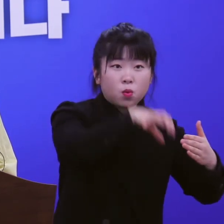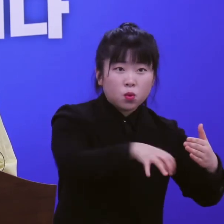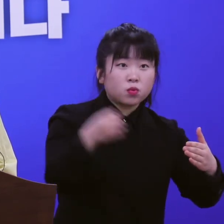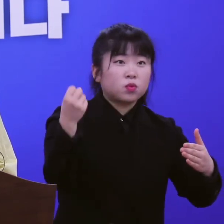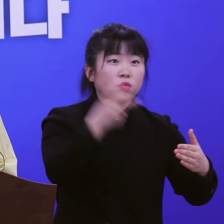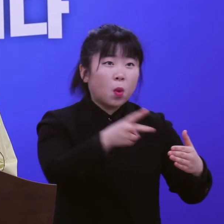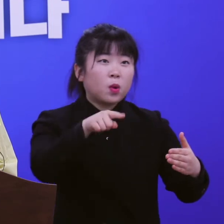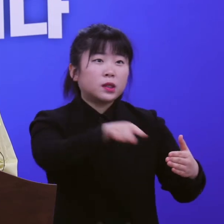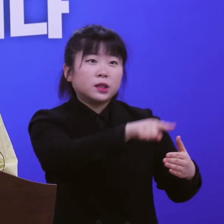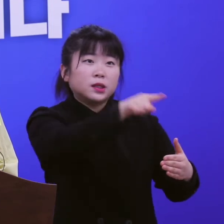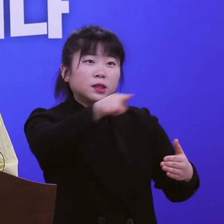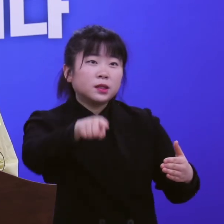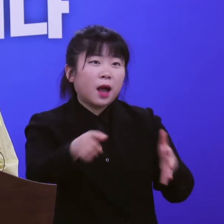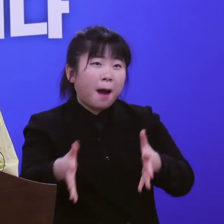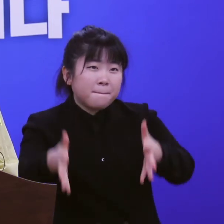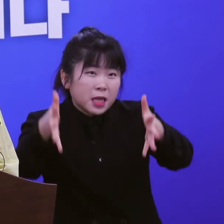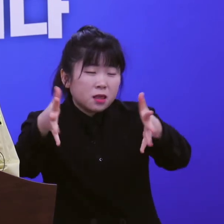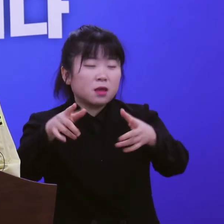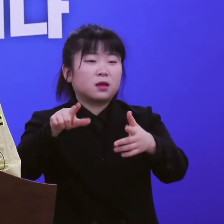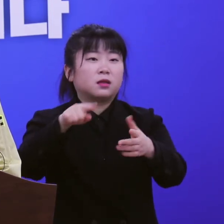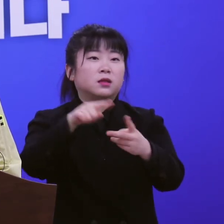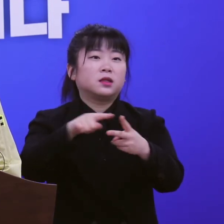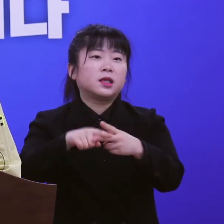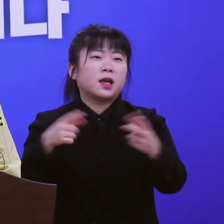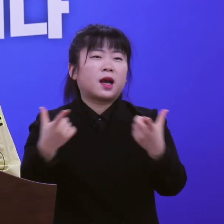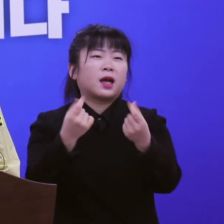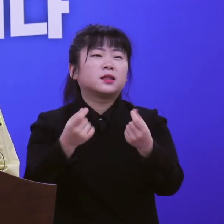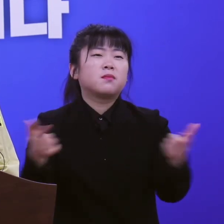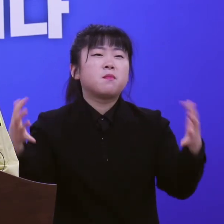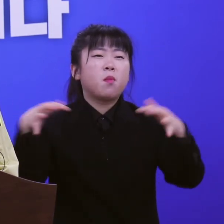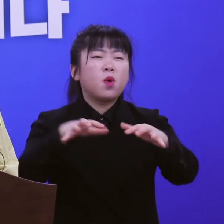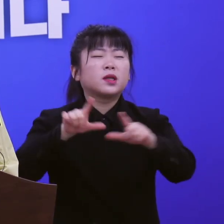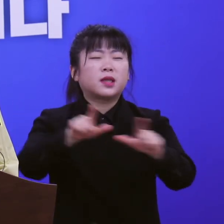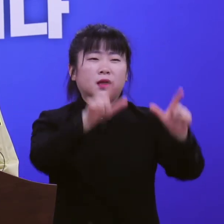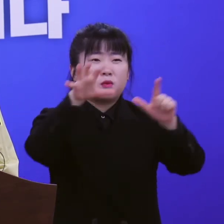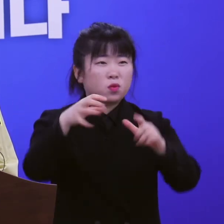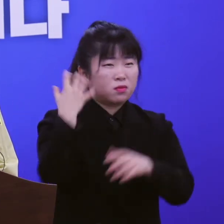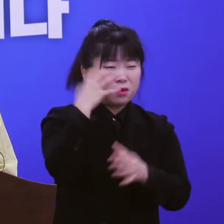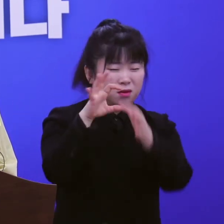전수검사를 진행하고 능동감시를 강화하고 있습니다.